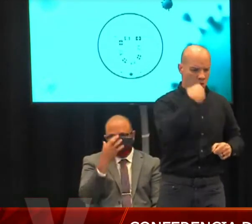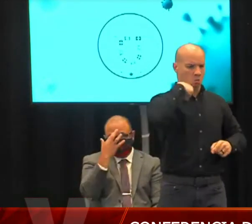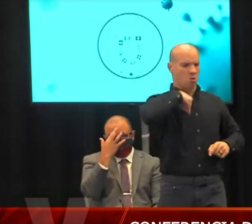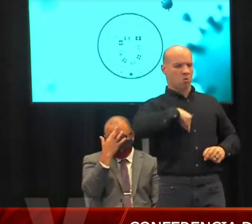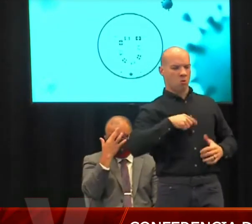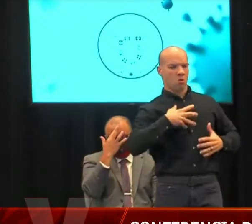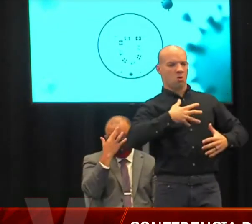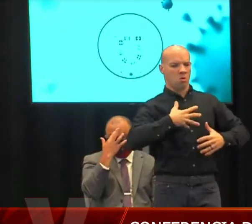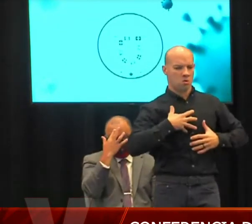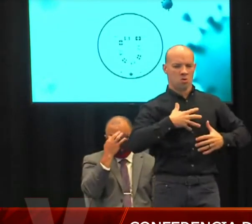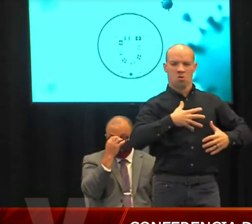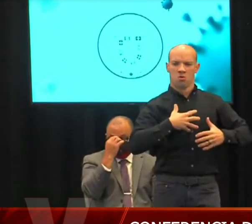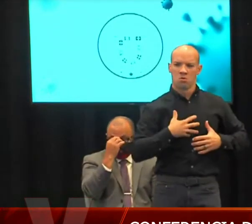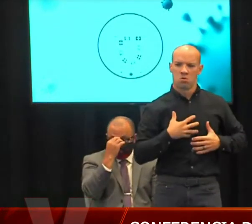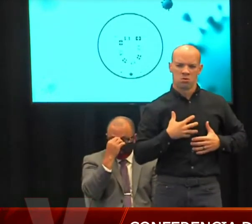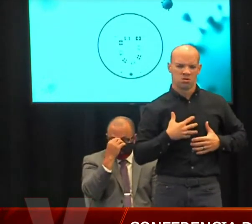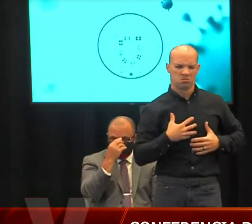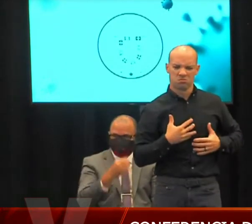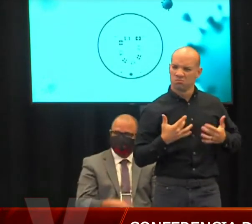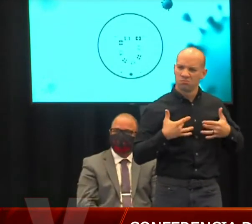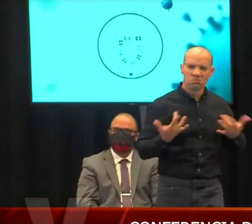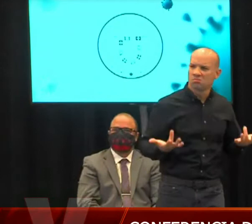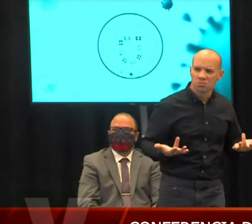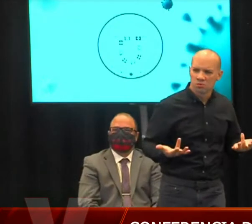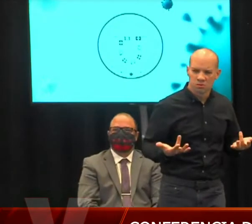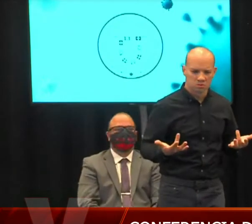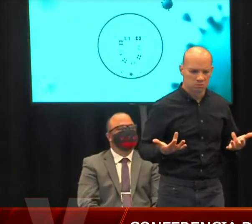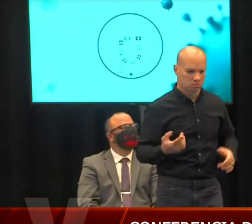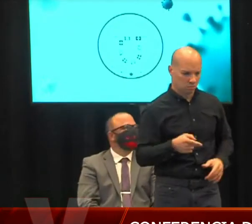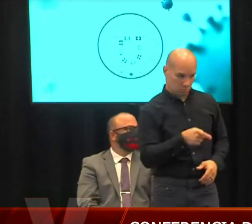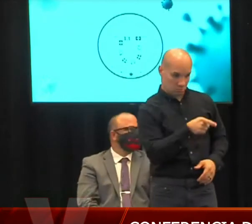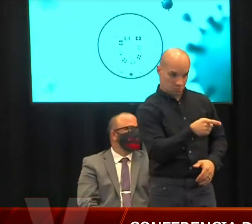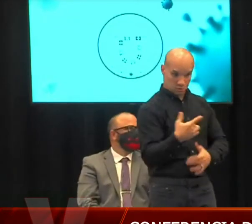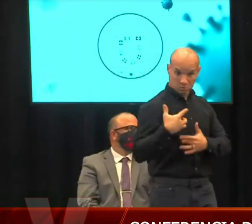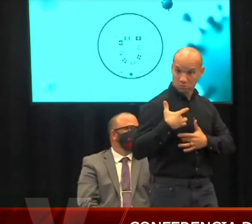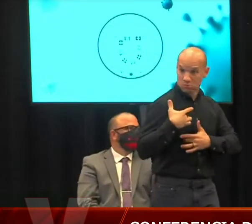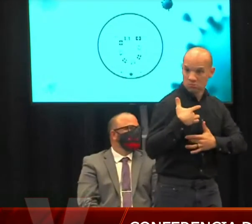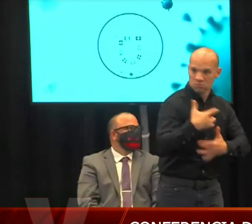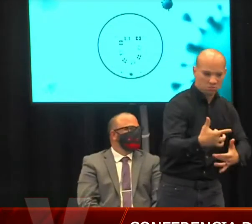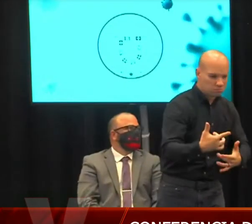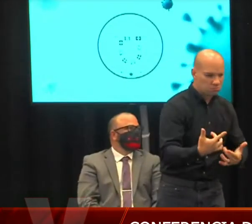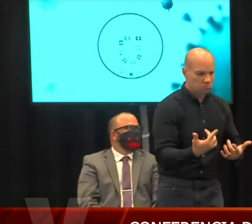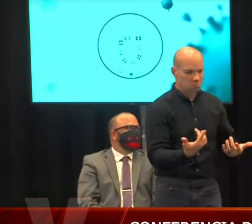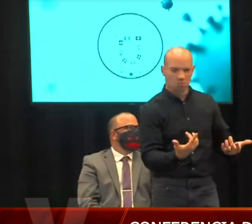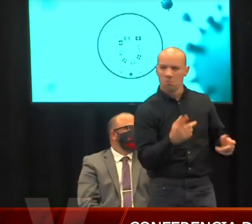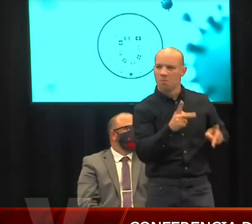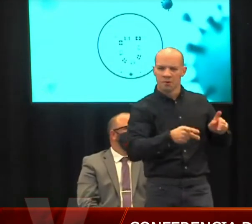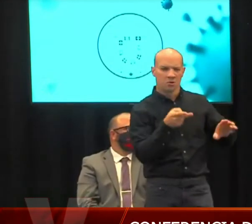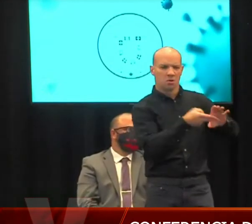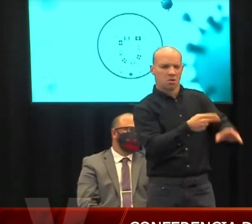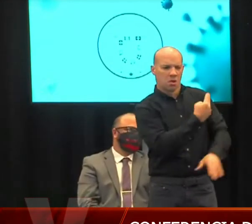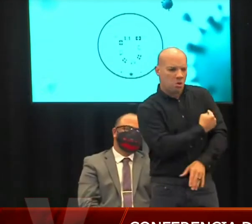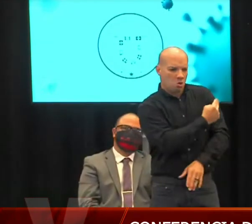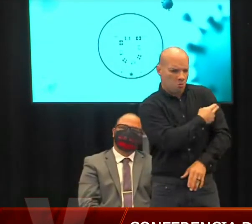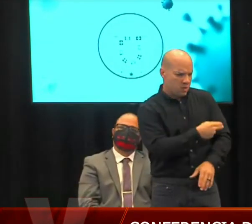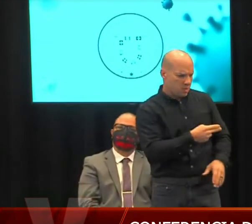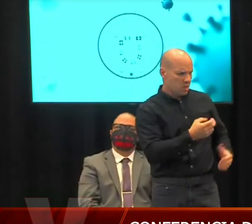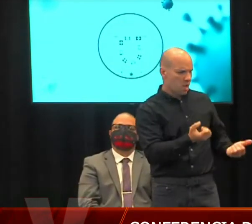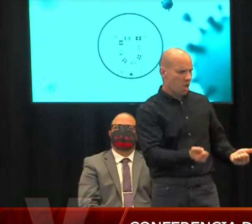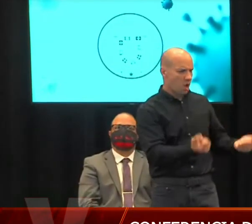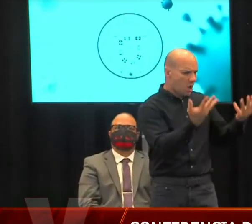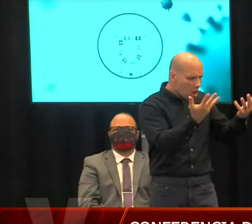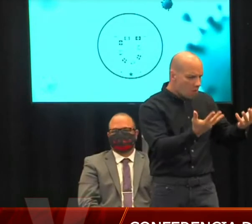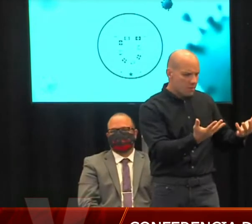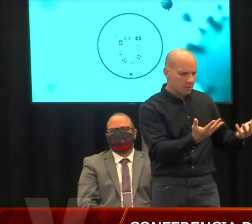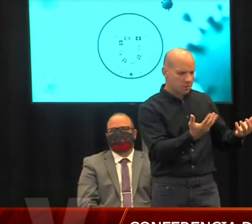la tendencia en el uso de, en las hospitalizaciones y el uso de ventiladores como para decidir